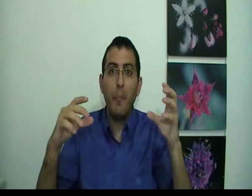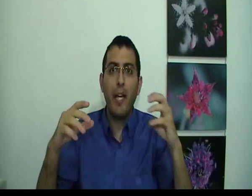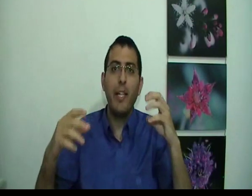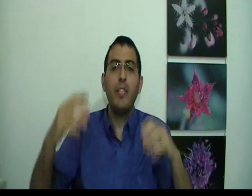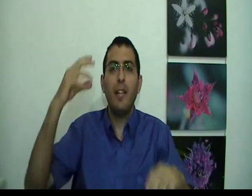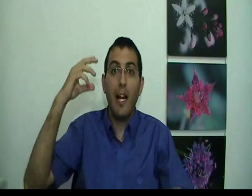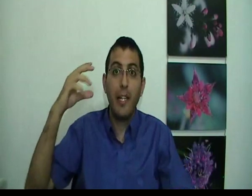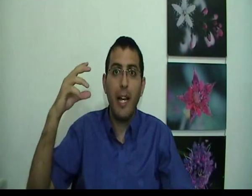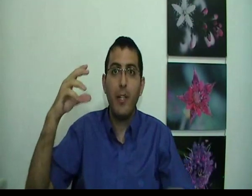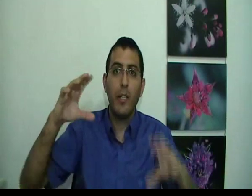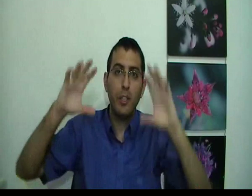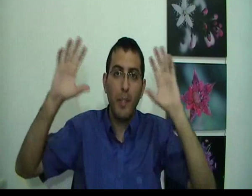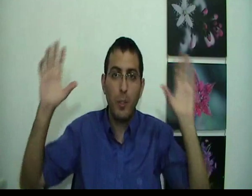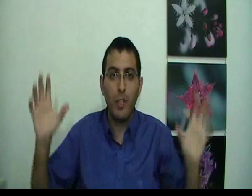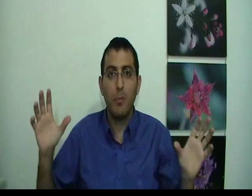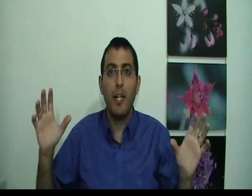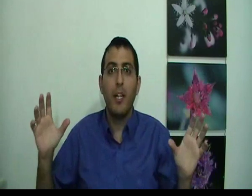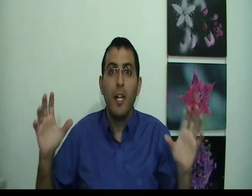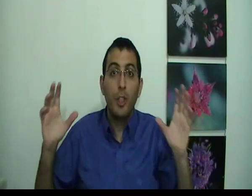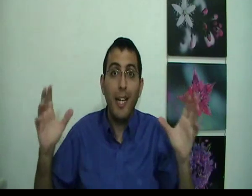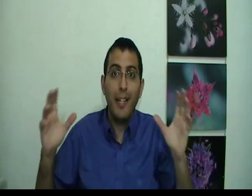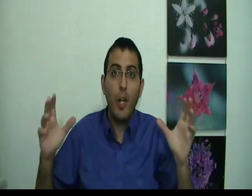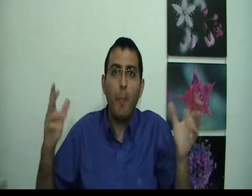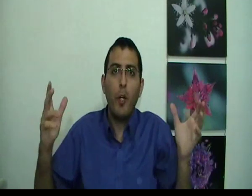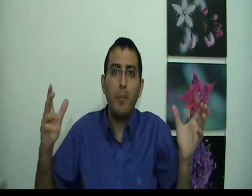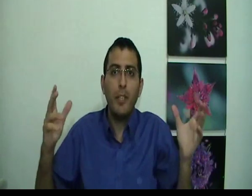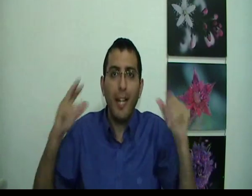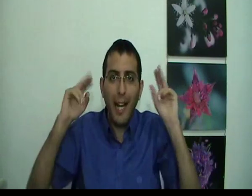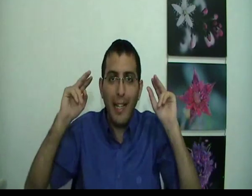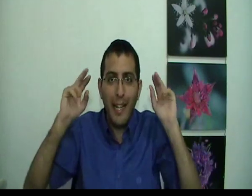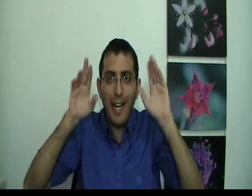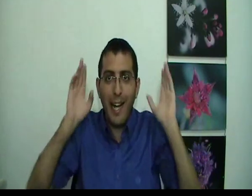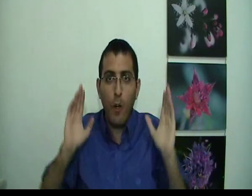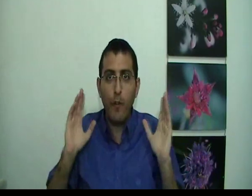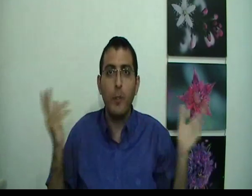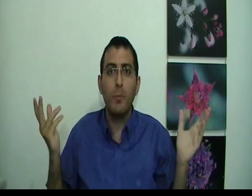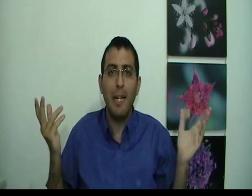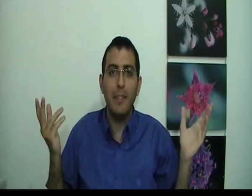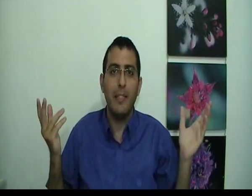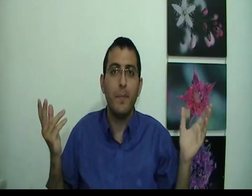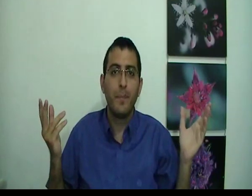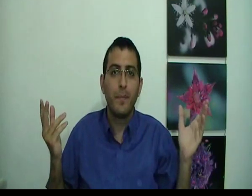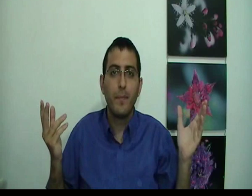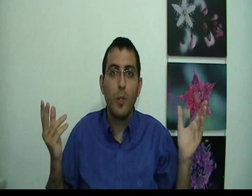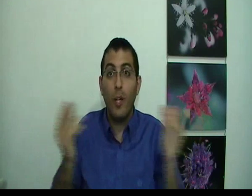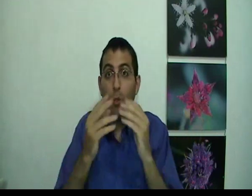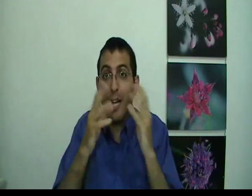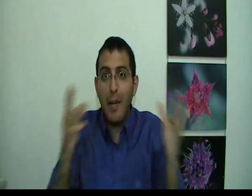פי כן, את אני העליון, יש את המציאות עצמה, שהיא אני, לא פחות מאשר אני, הגוף המצומצם הזה. או התודעה